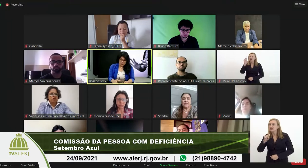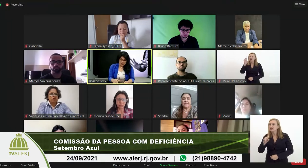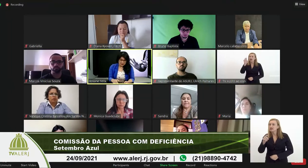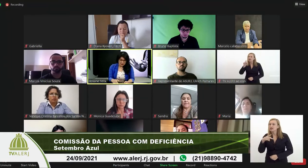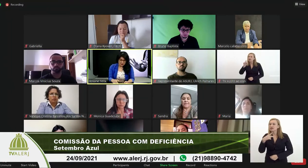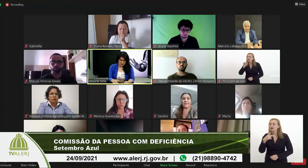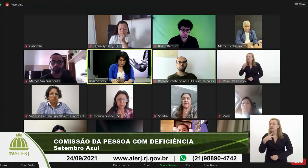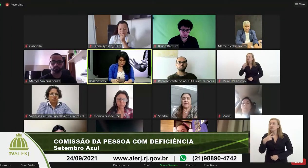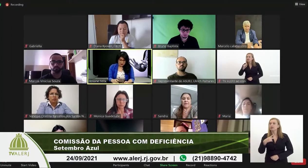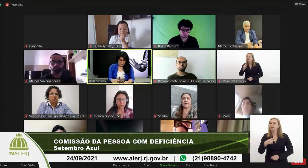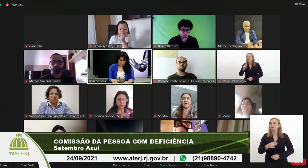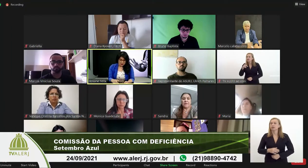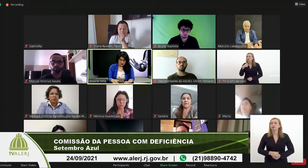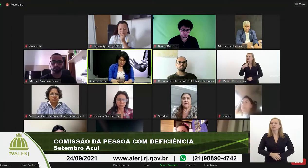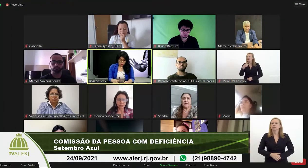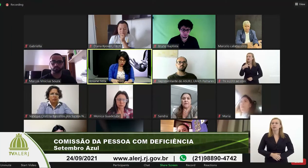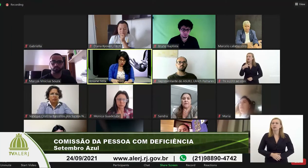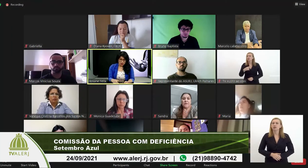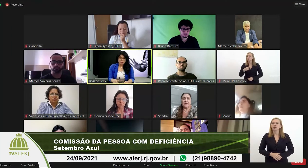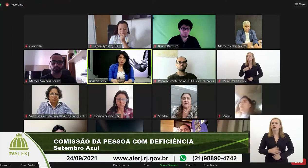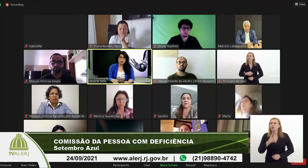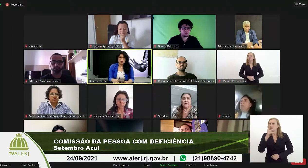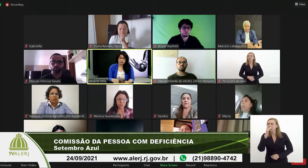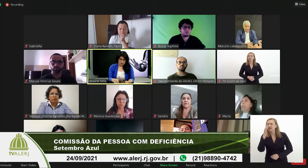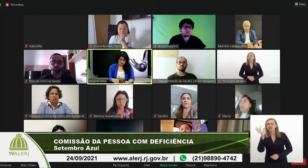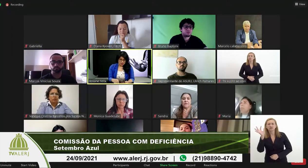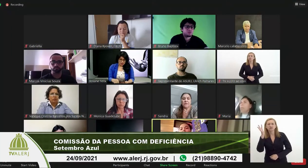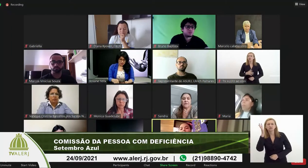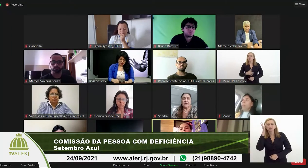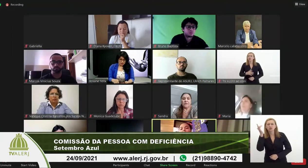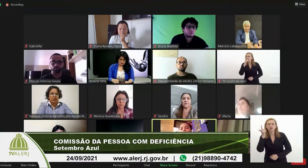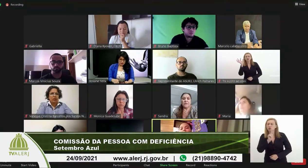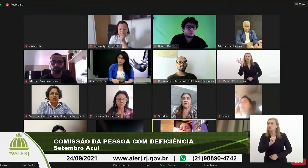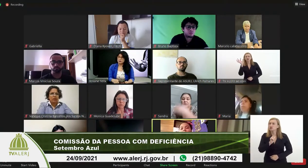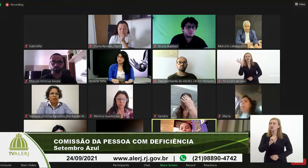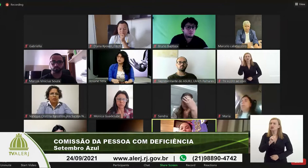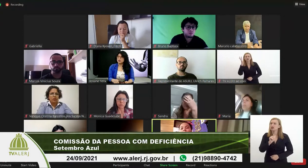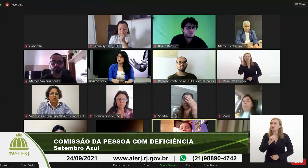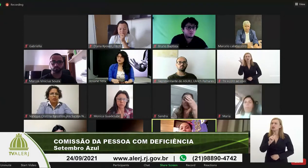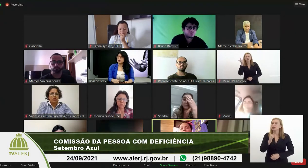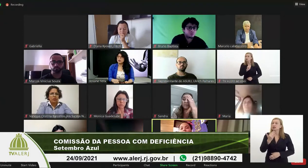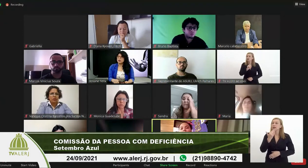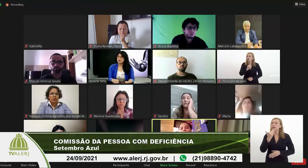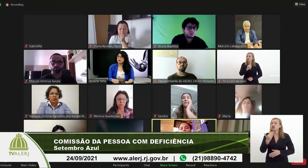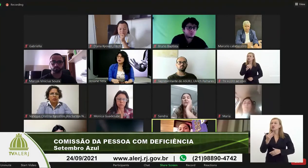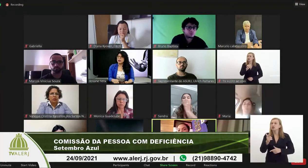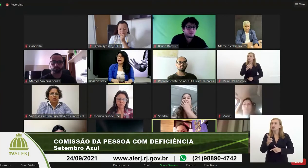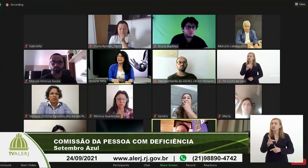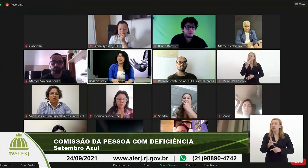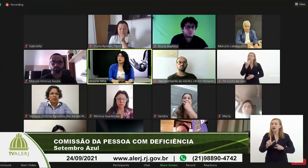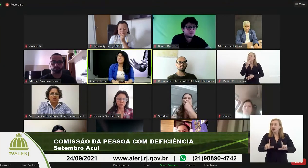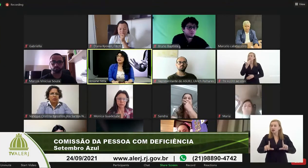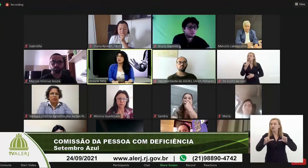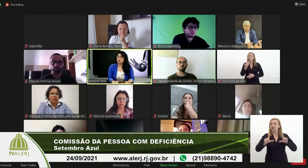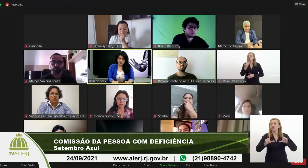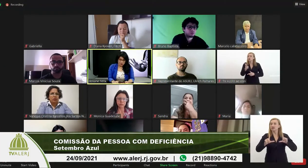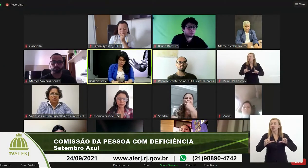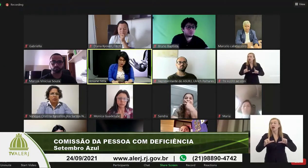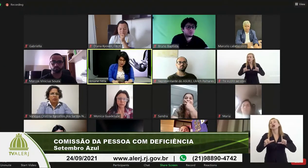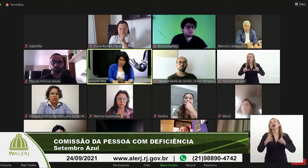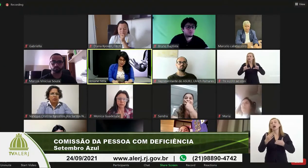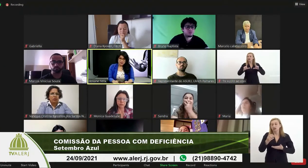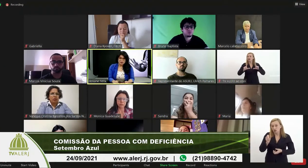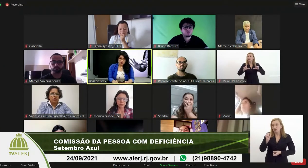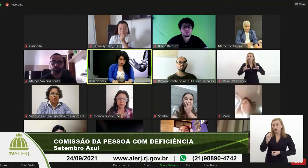Parece que não conseguimos... A Marcele está pedindo para fixá-la, por favor. Ah, tá, ok. Então, por